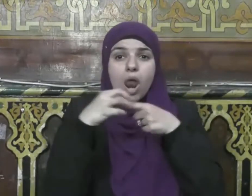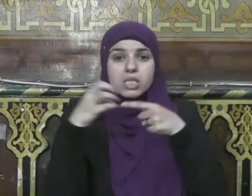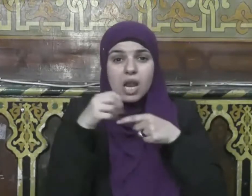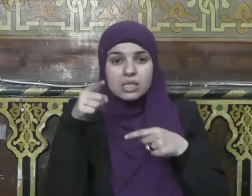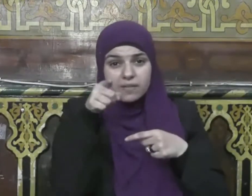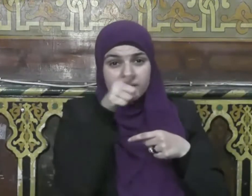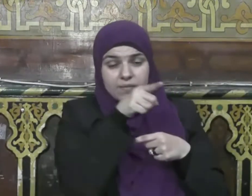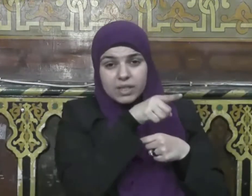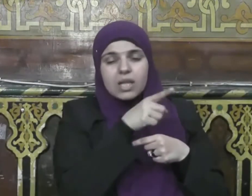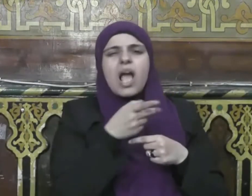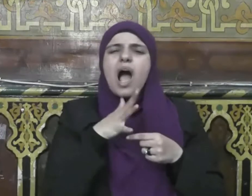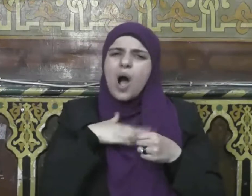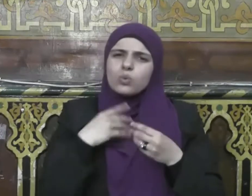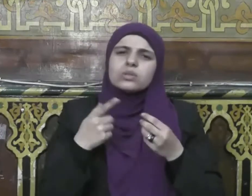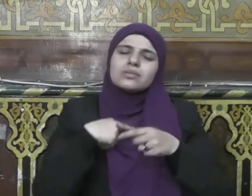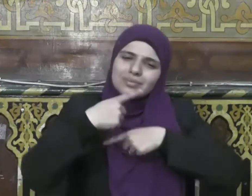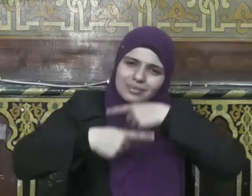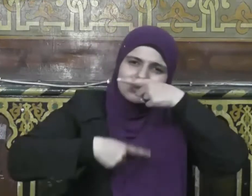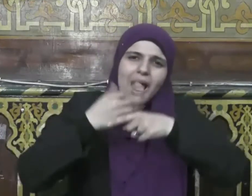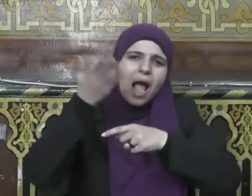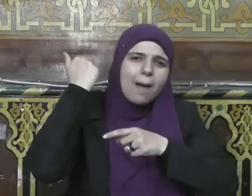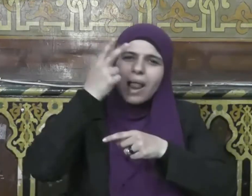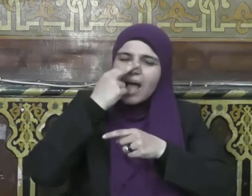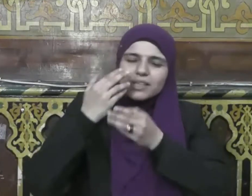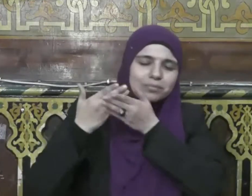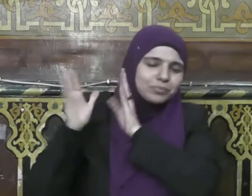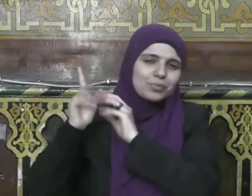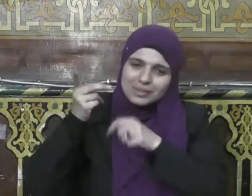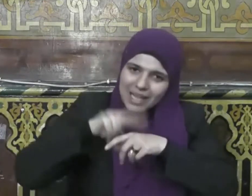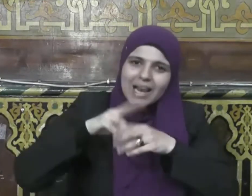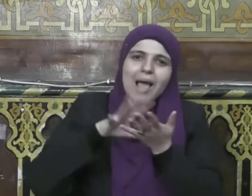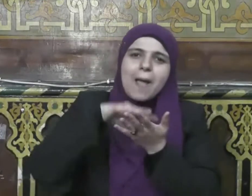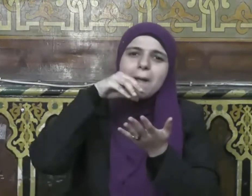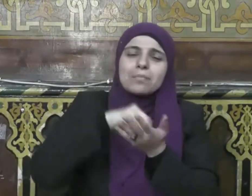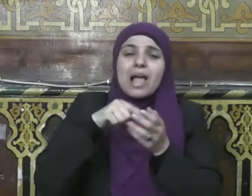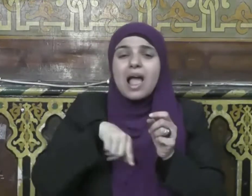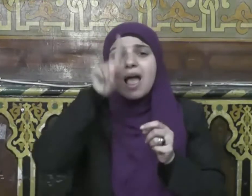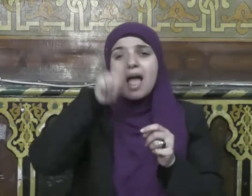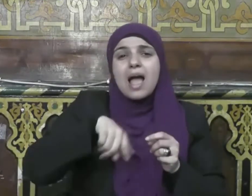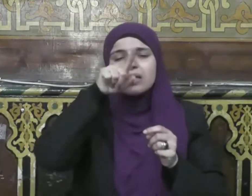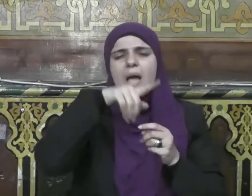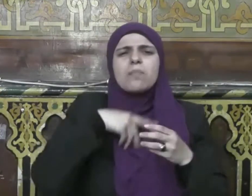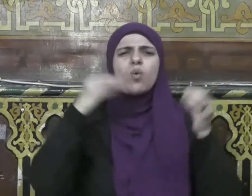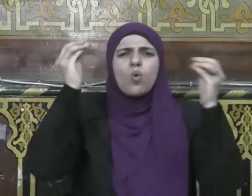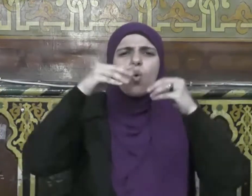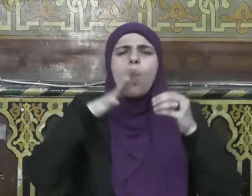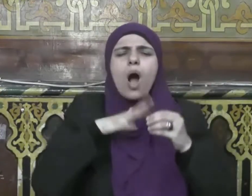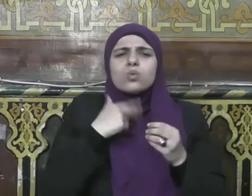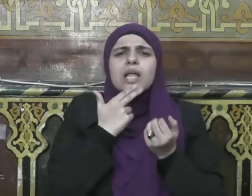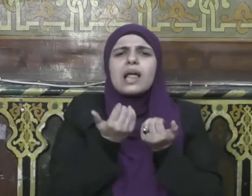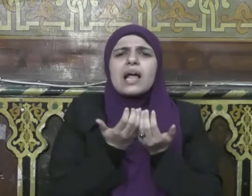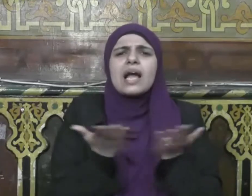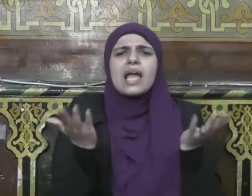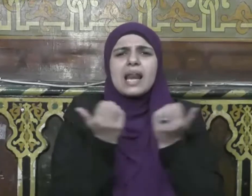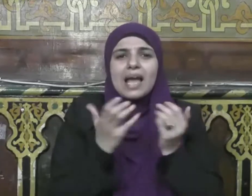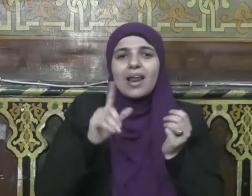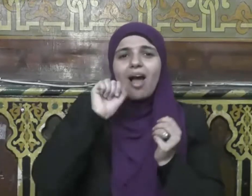أيام مليئة بالنفحات الإلهية والعطايا الربانية التي